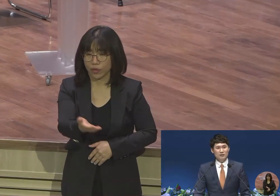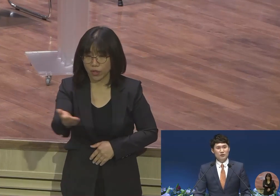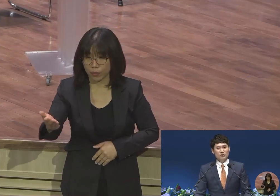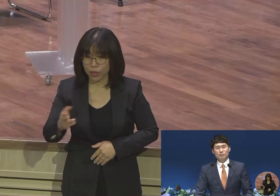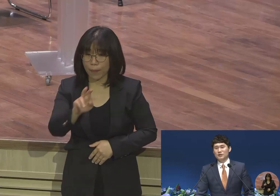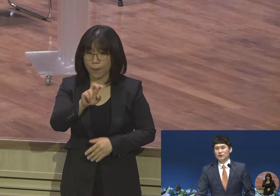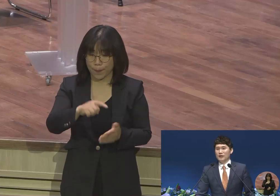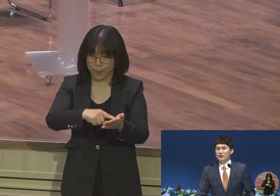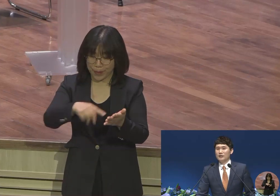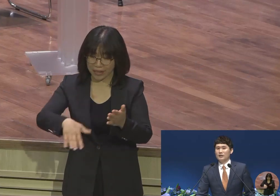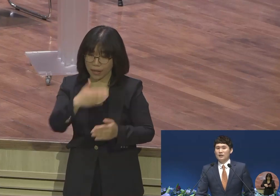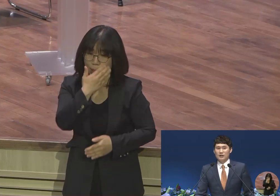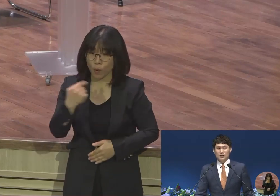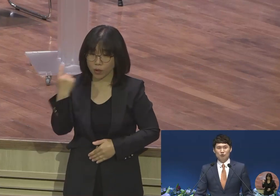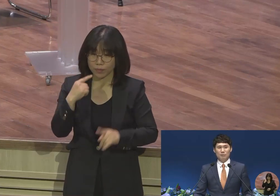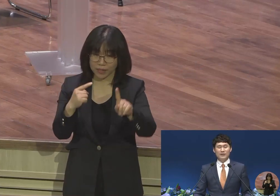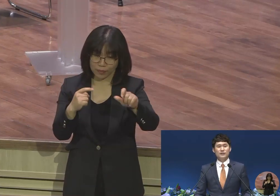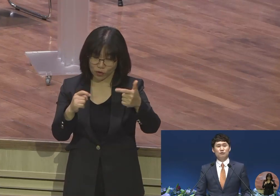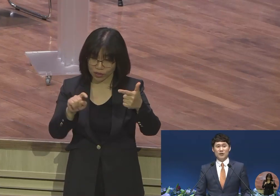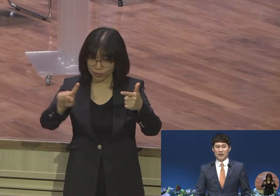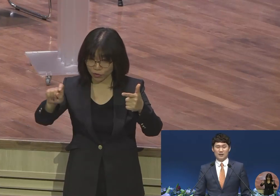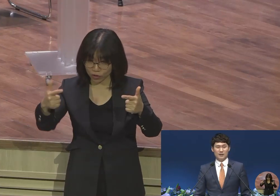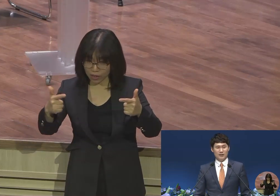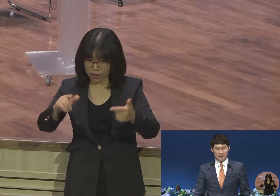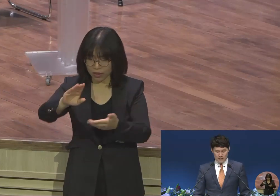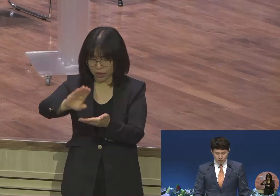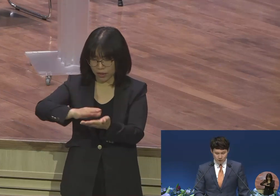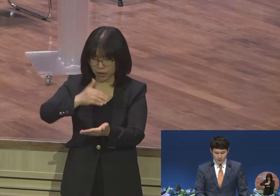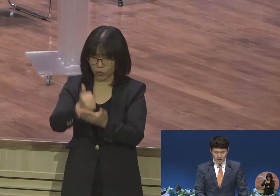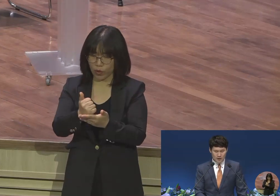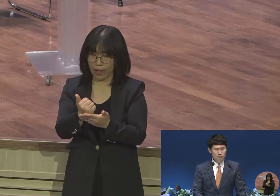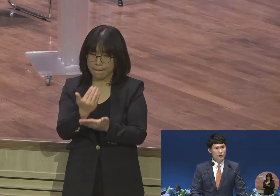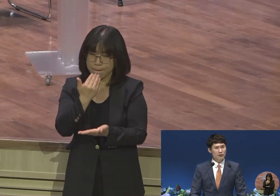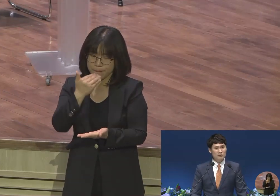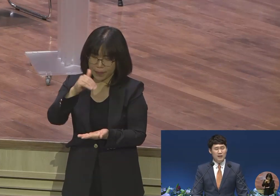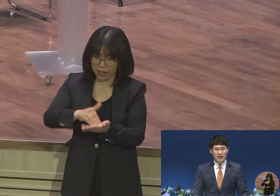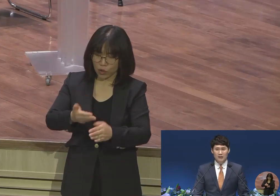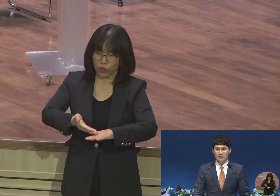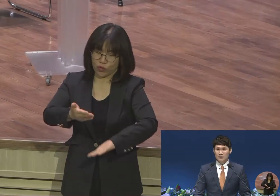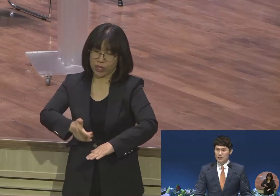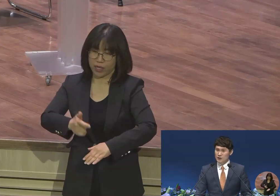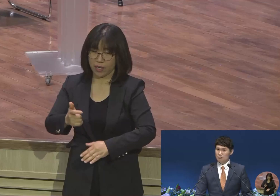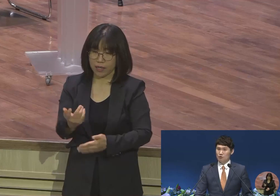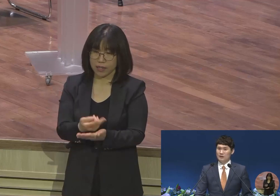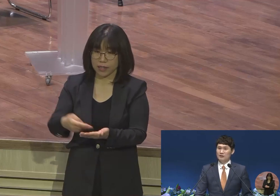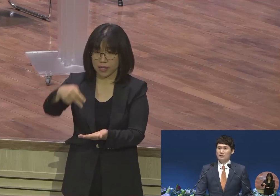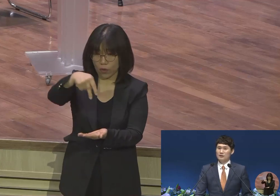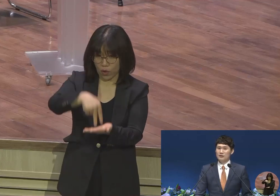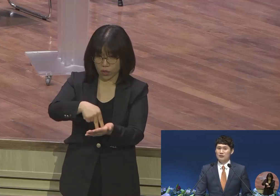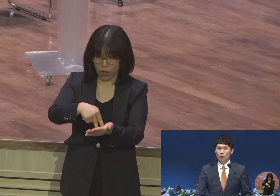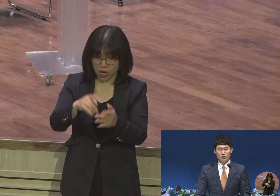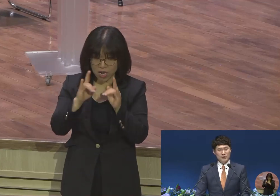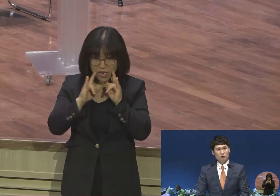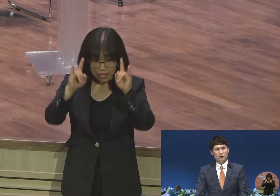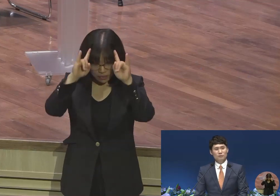18절에 그리스도의 반석 위에 세워져서 음부의 권세가 이기지 못하는 오늘 제목처럼